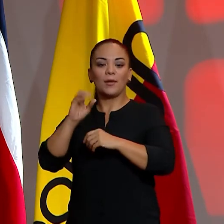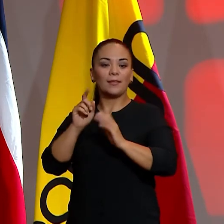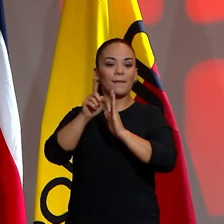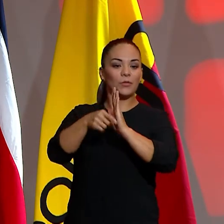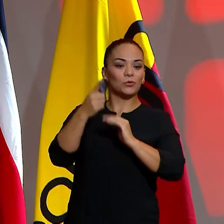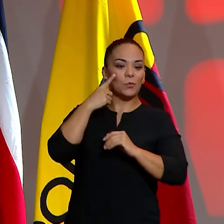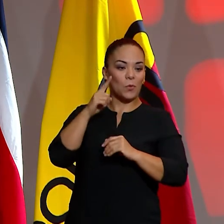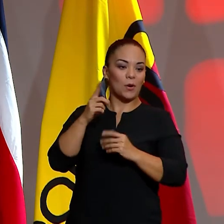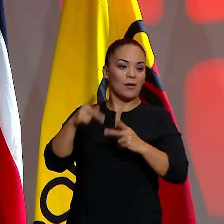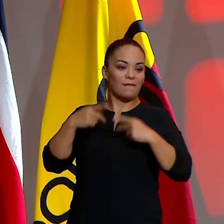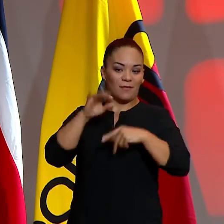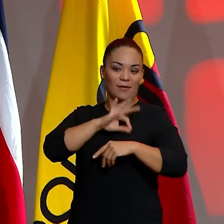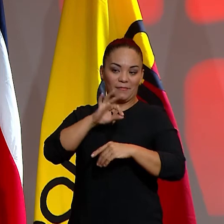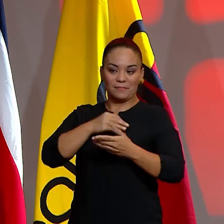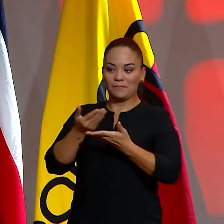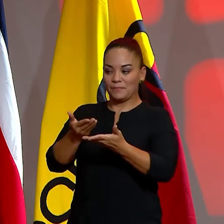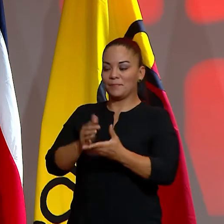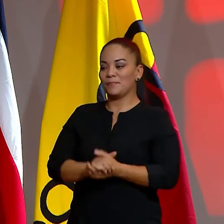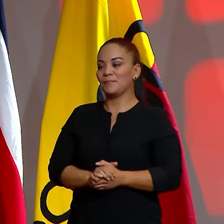por la vida.